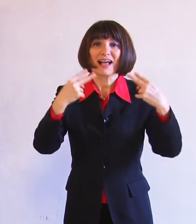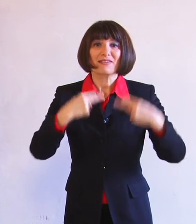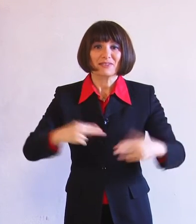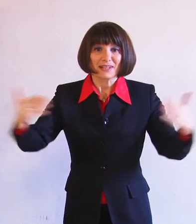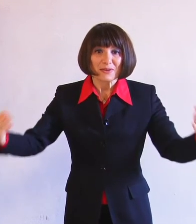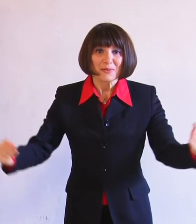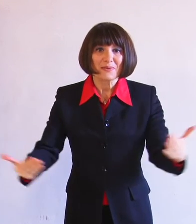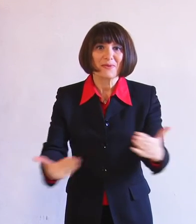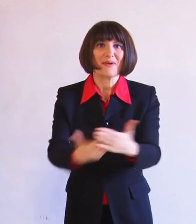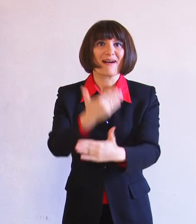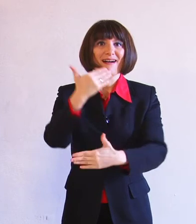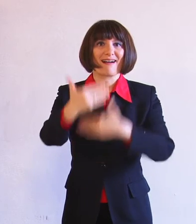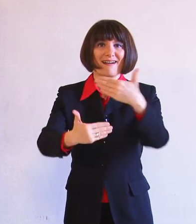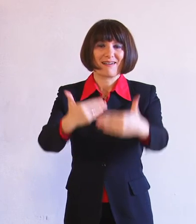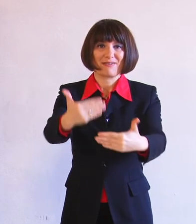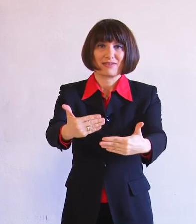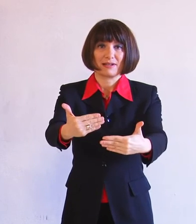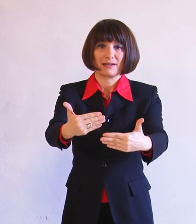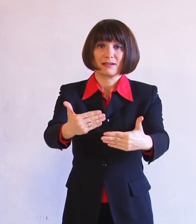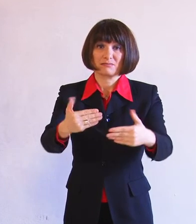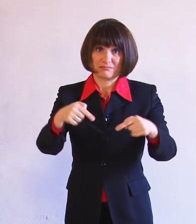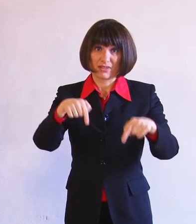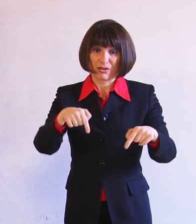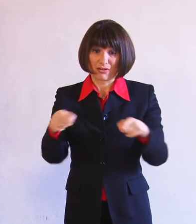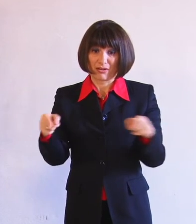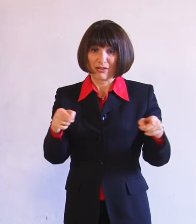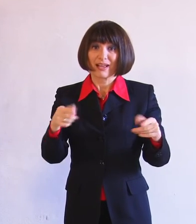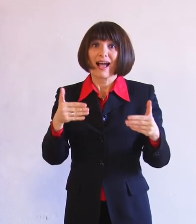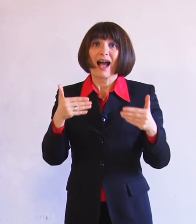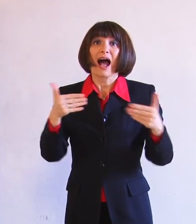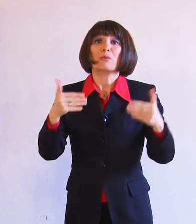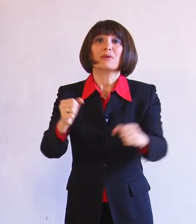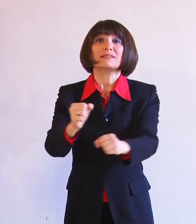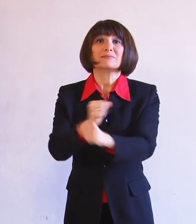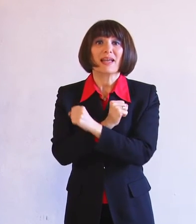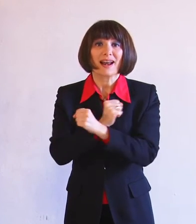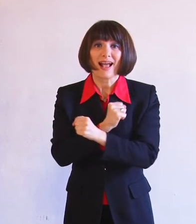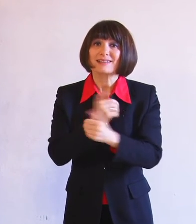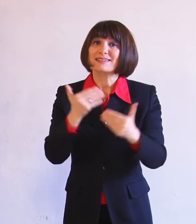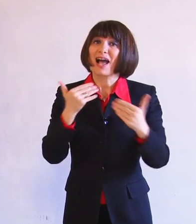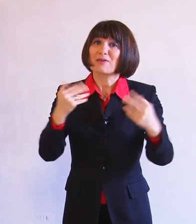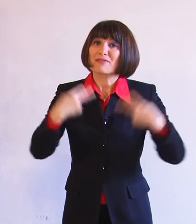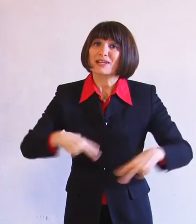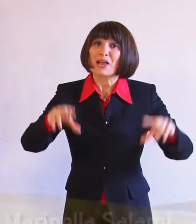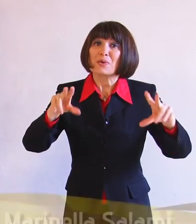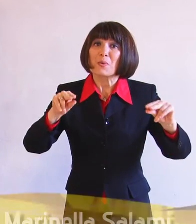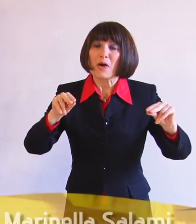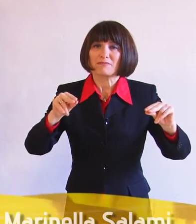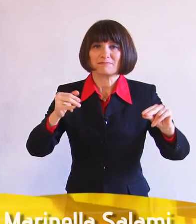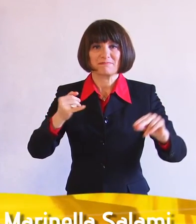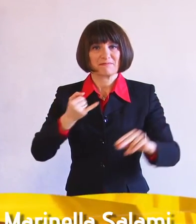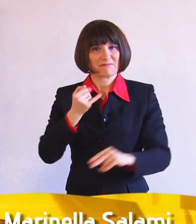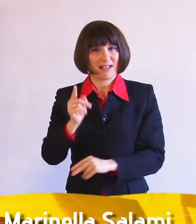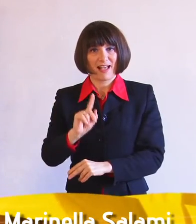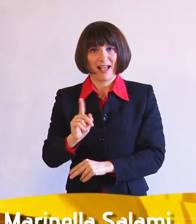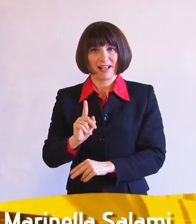Sembra non essere facile, oggi questo augurio di speranza e di vita nuova. Anche le condizioni del